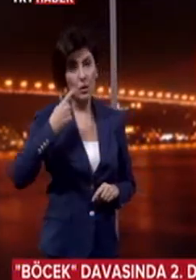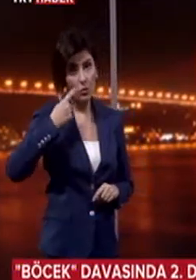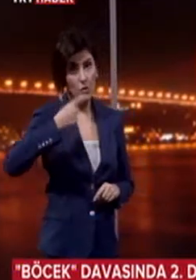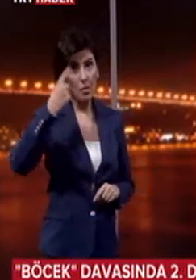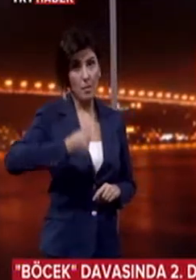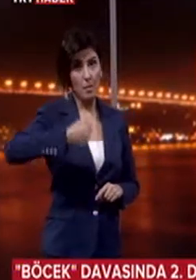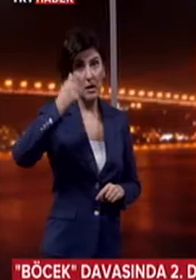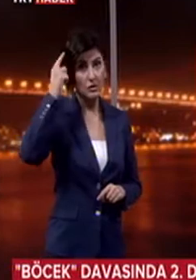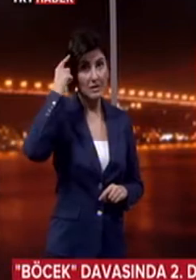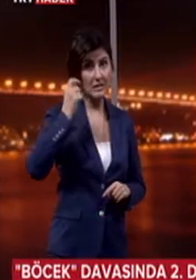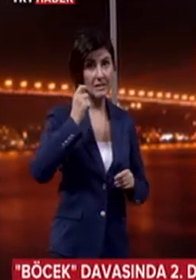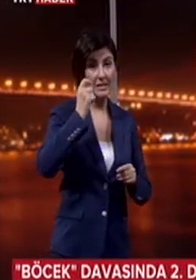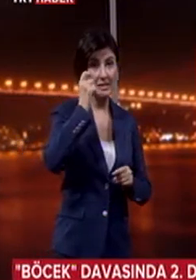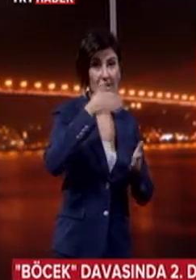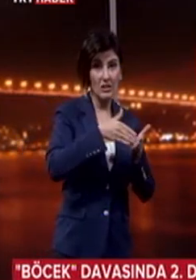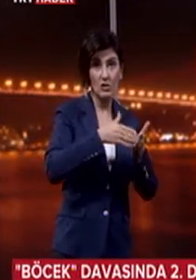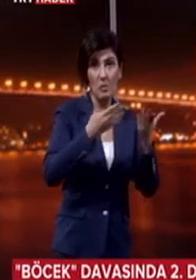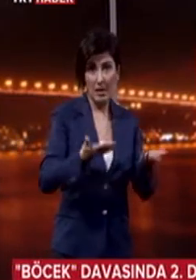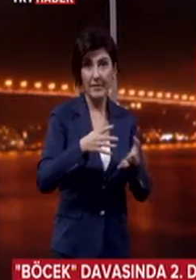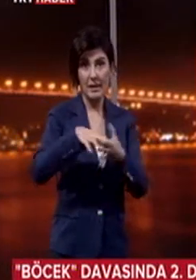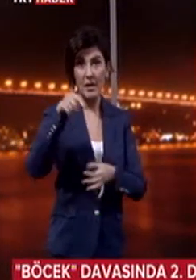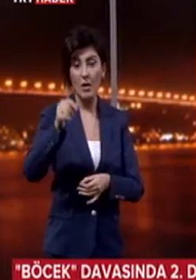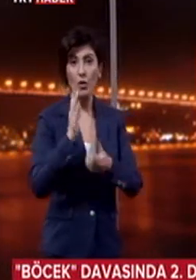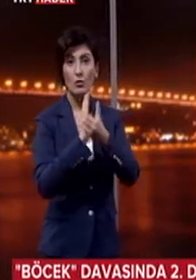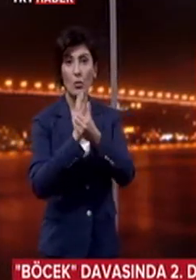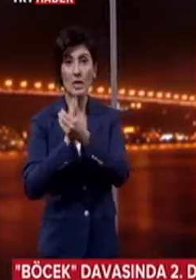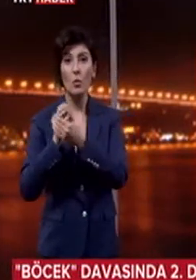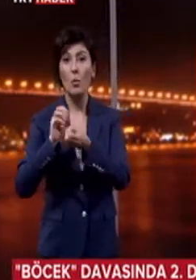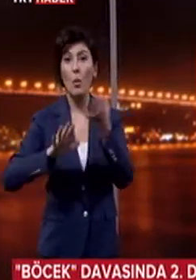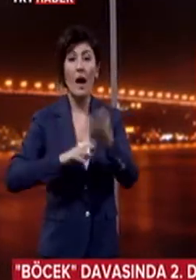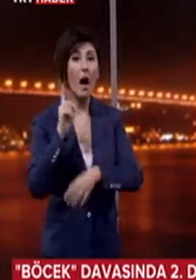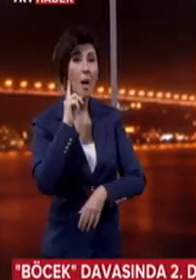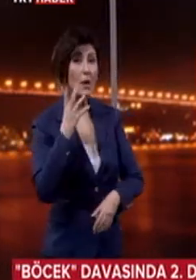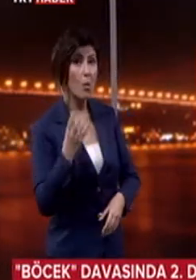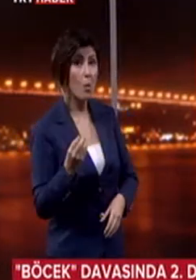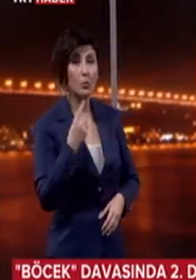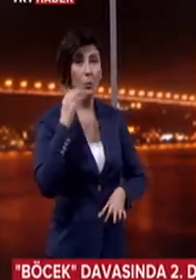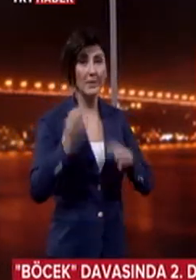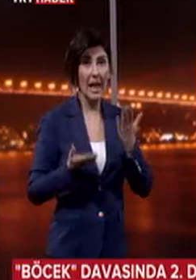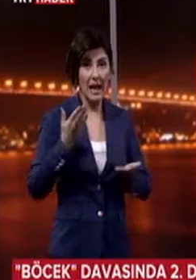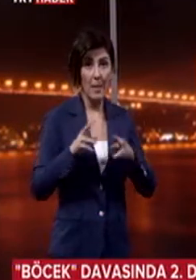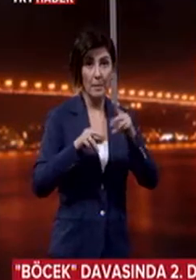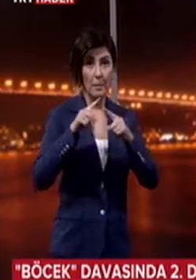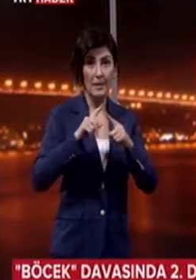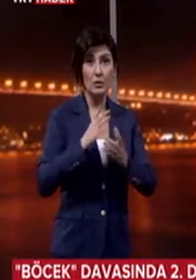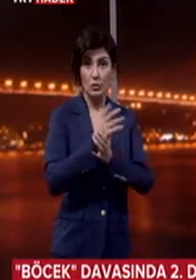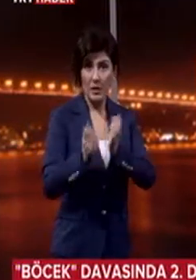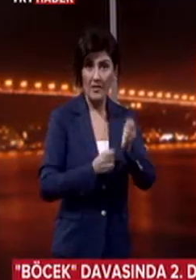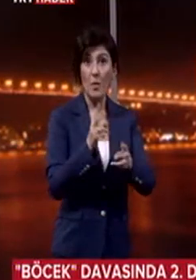Cumhurbaşkanı Başdanışmanlarından Mustafa Varank'la dosyadaki olaylardan haberi olduğu değerlendirilen MIT görevlileri ve polislerin de